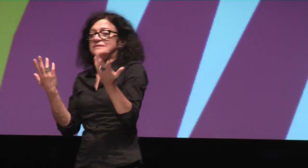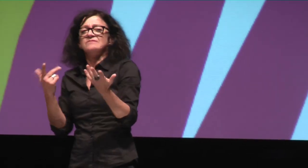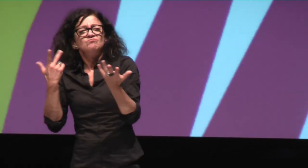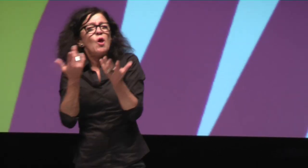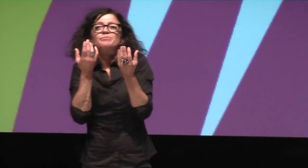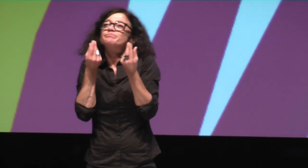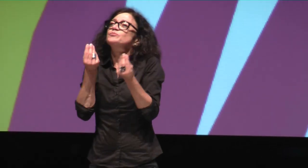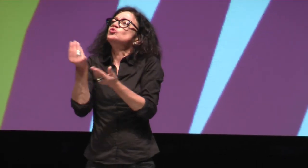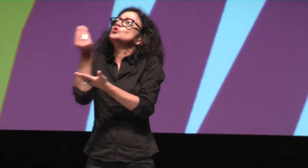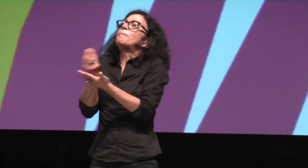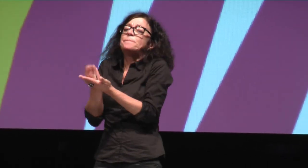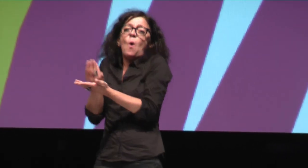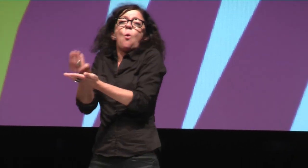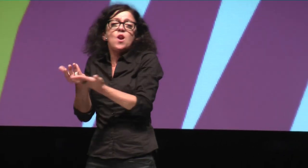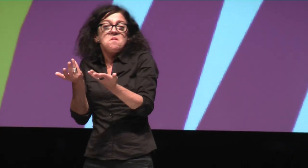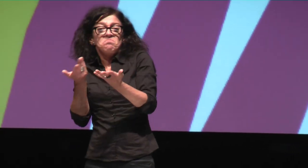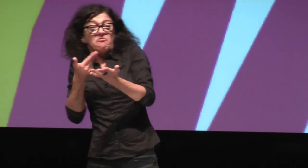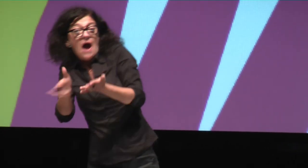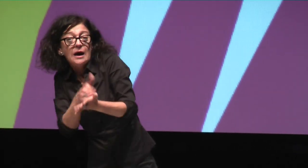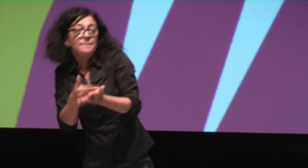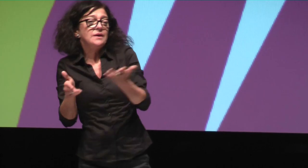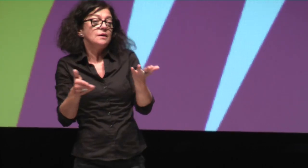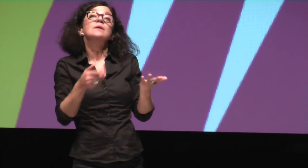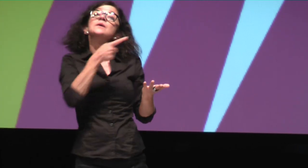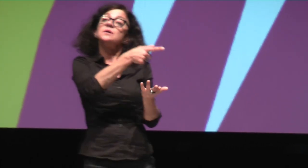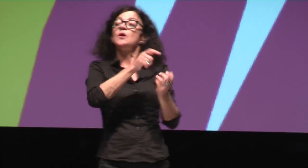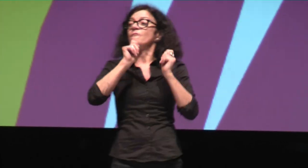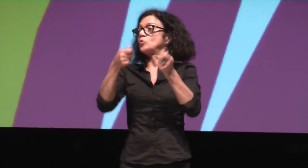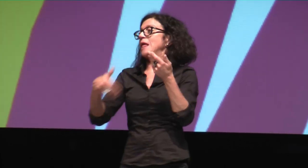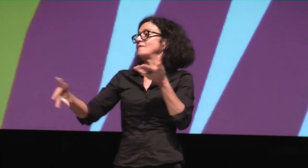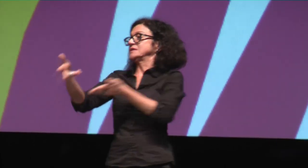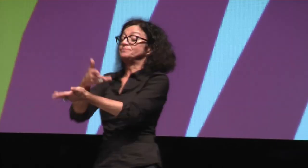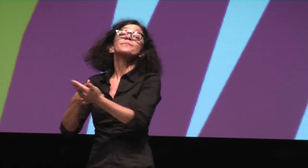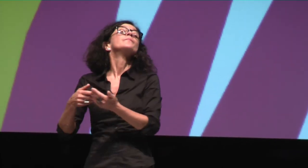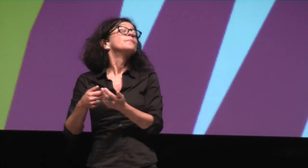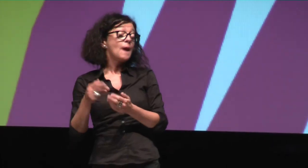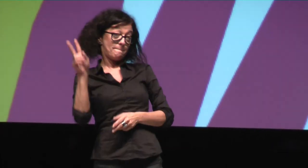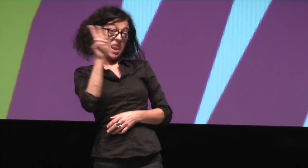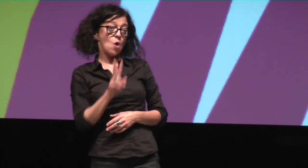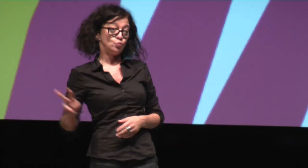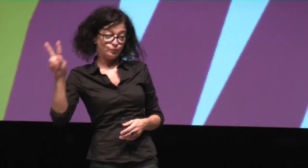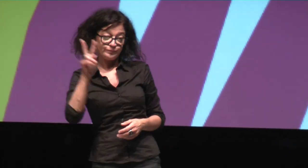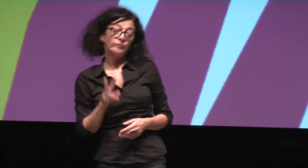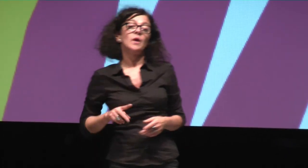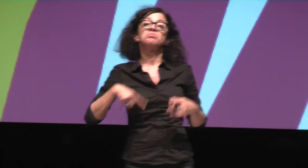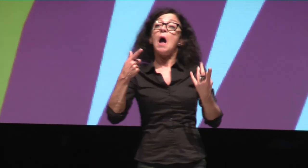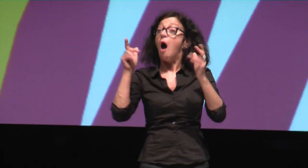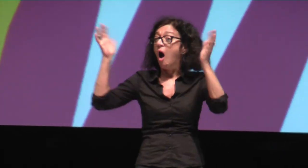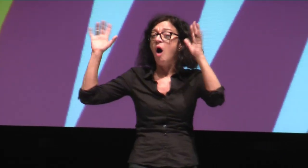der Gebärdensprache uns überlegen. Welche Farbe passt dazu? Dann kam in die